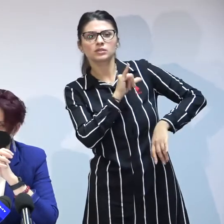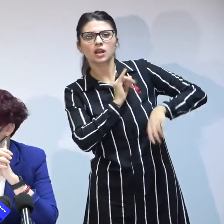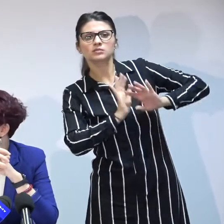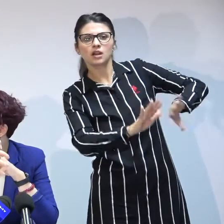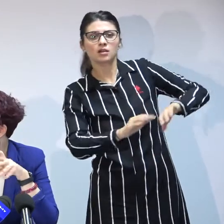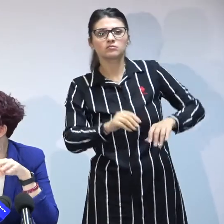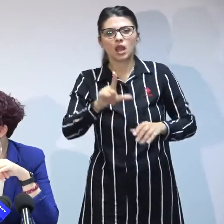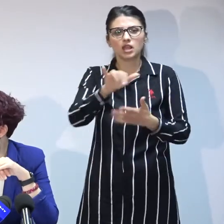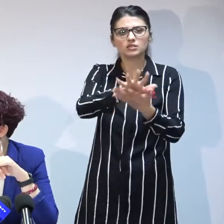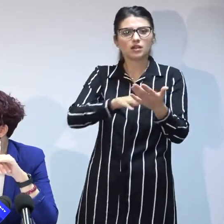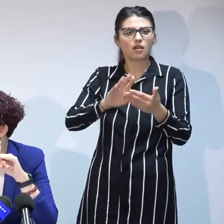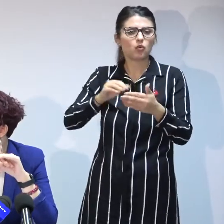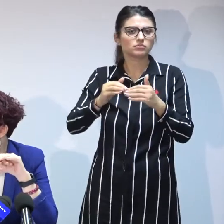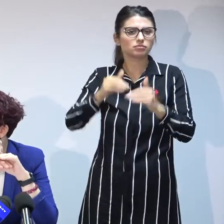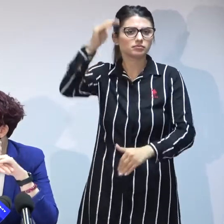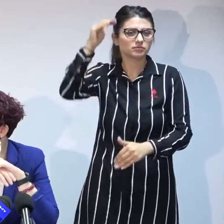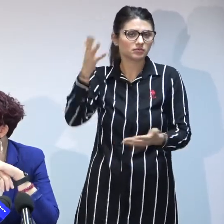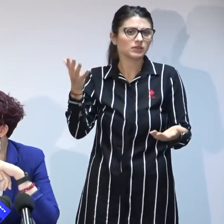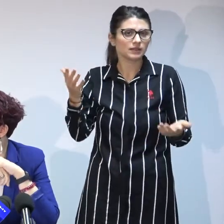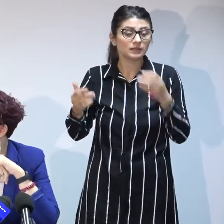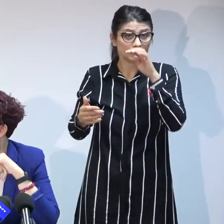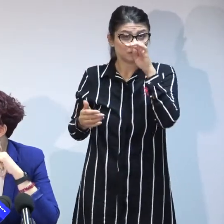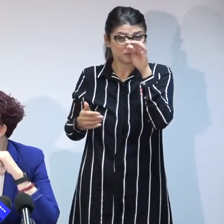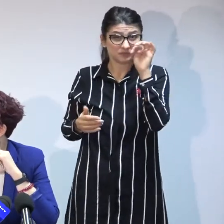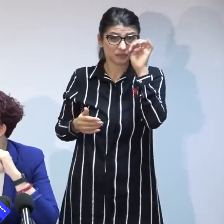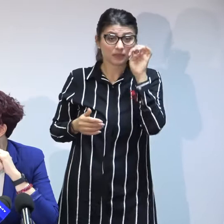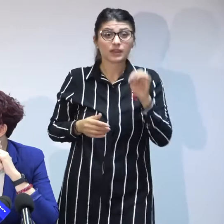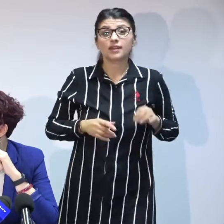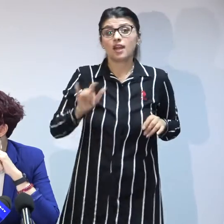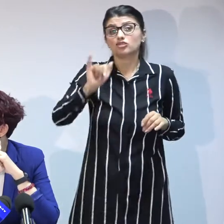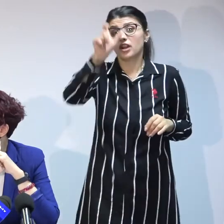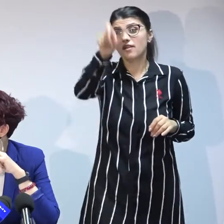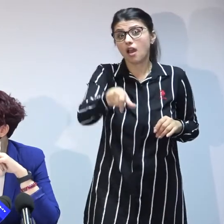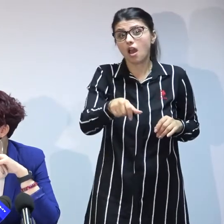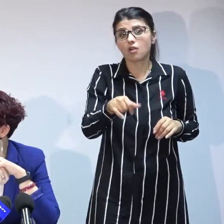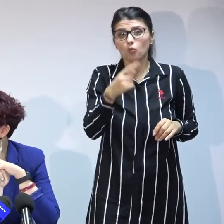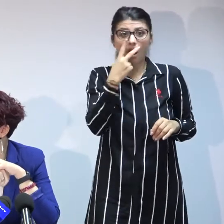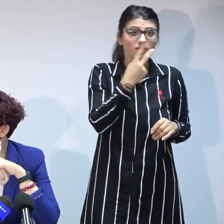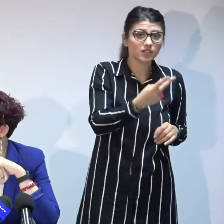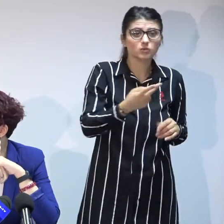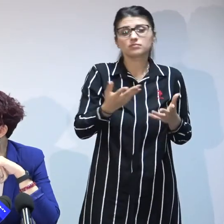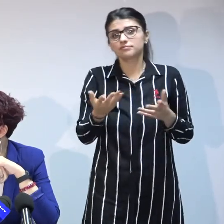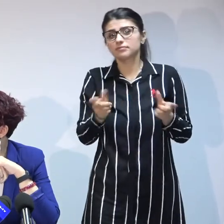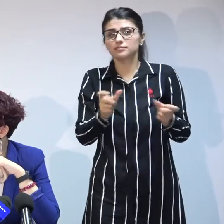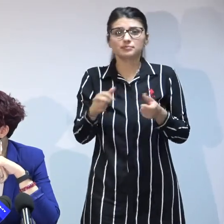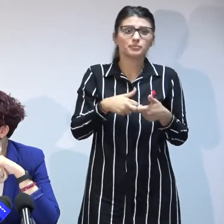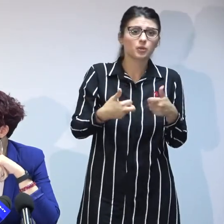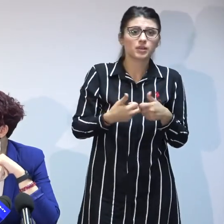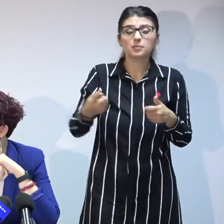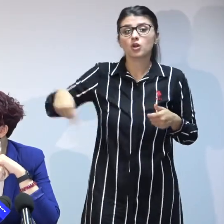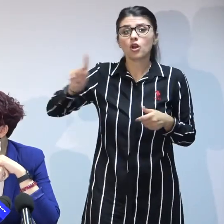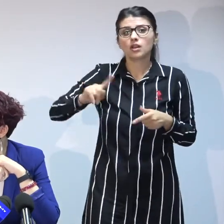populat sau urmează să se populeze în trei luni dacă nu intră în potrivire cu altcineva pentru noi dacă scoatem starea de urgență din